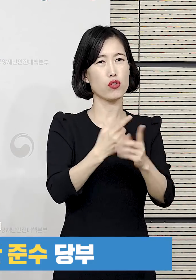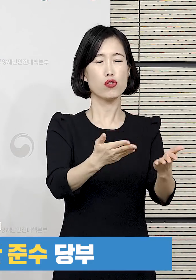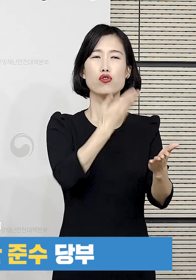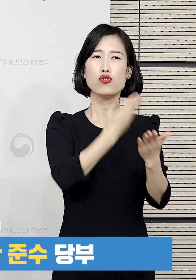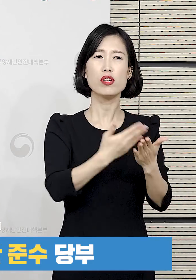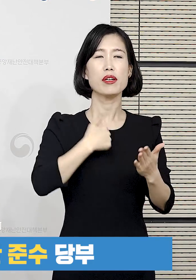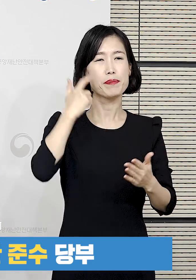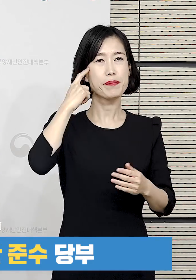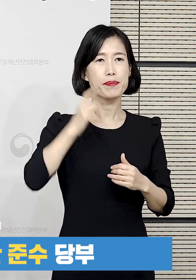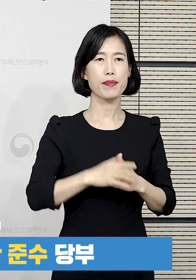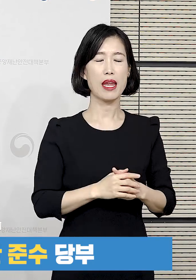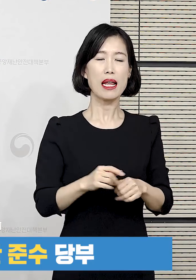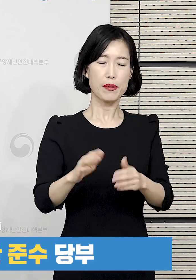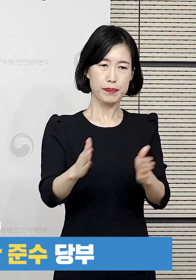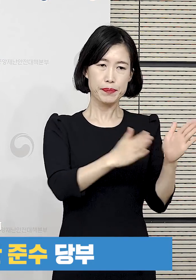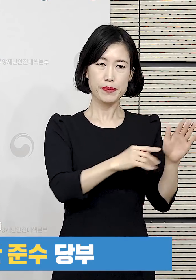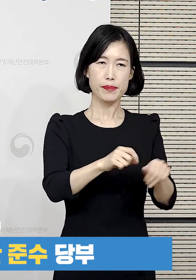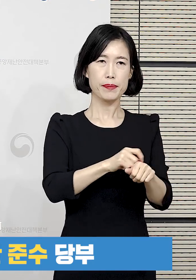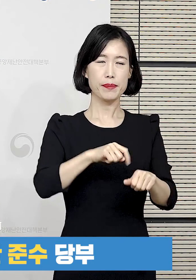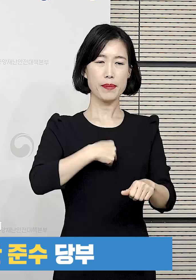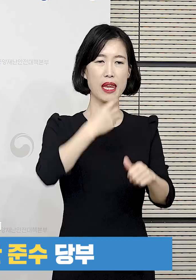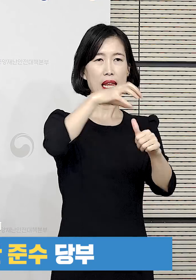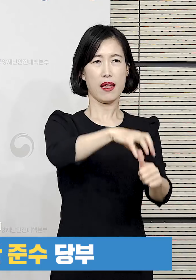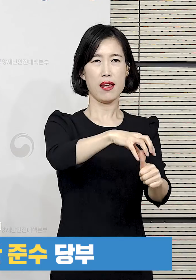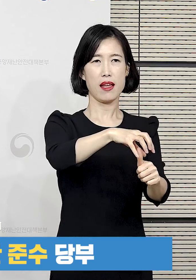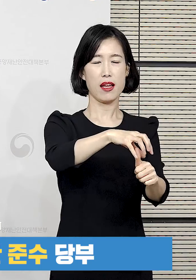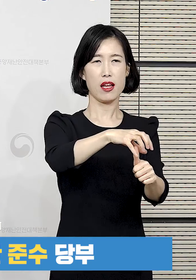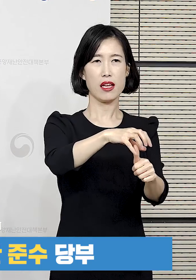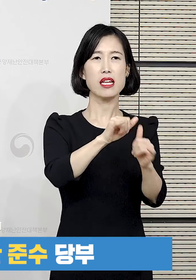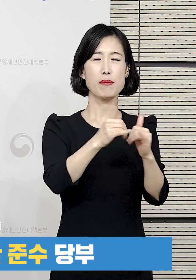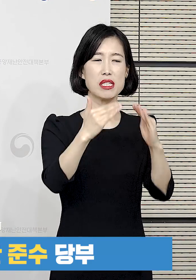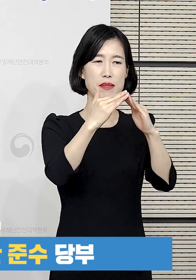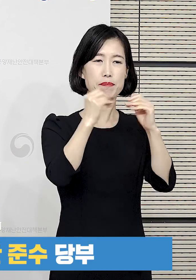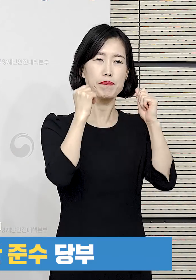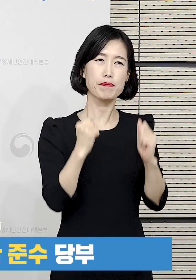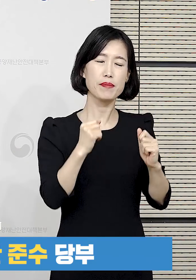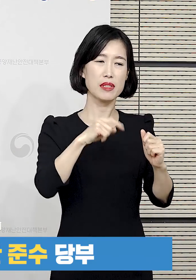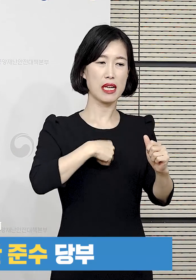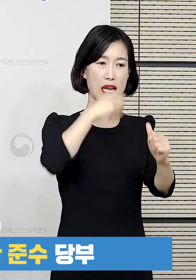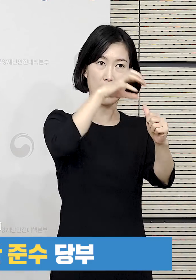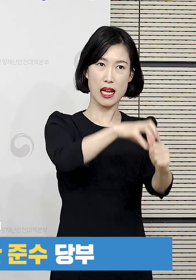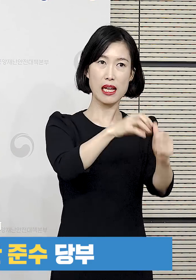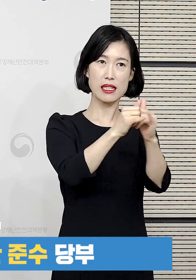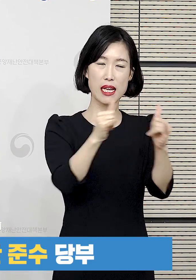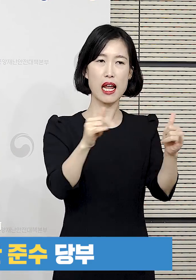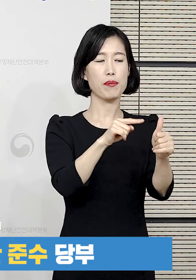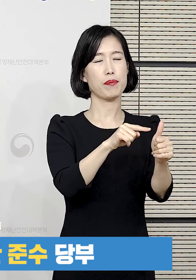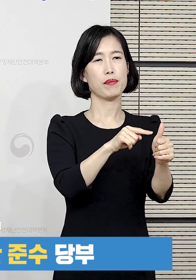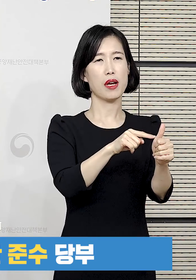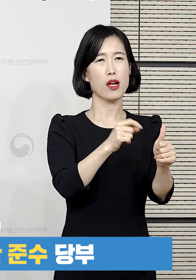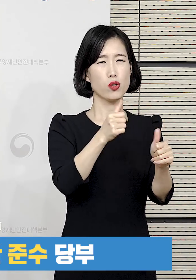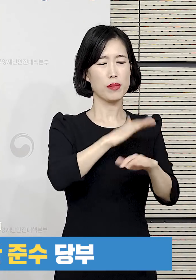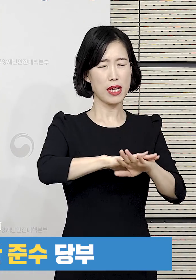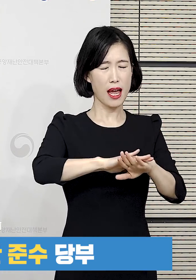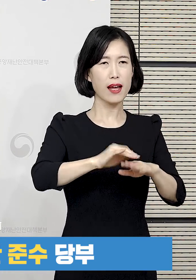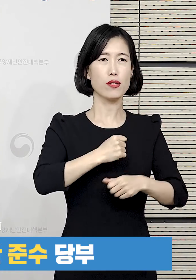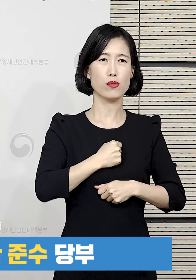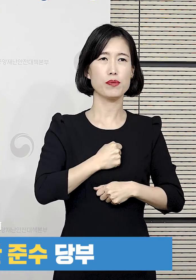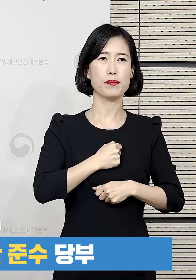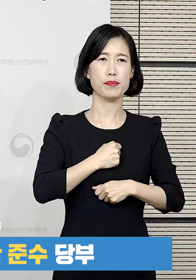특히 자가격리, 집에서 자가격리가 되시는 분들은 자가격리를